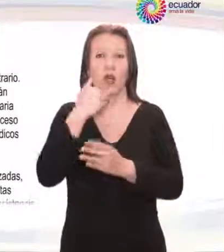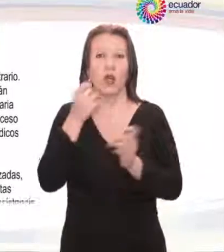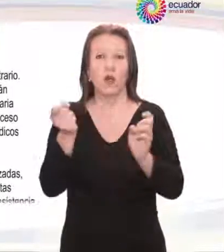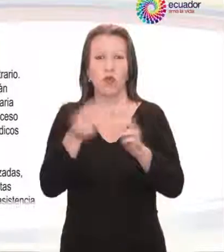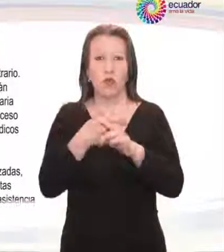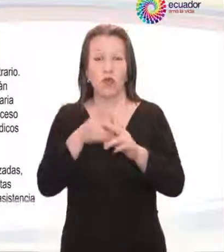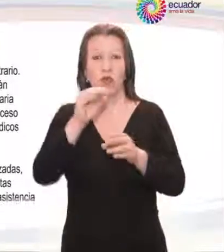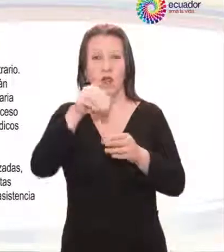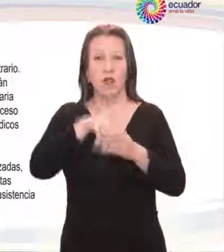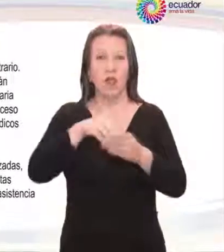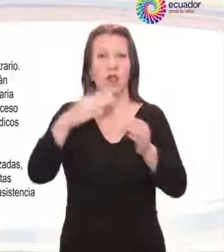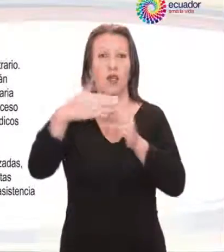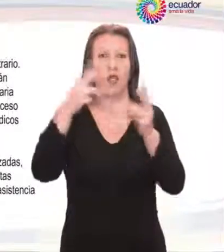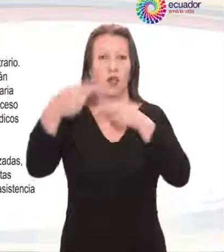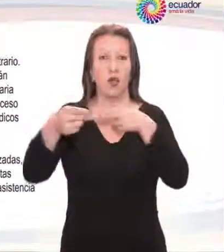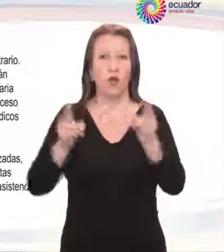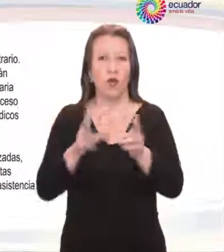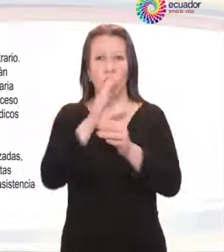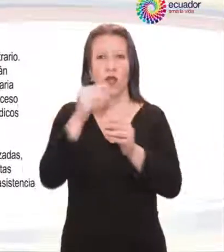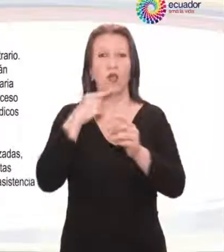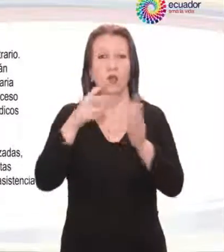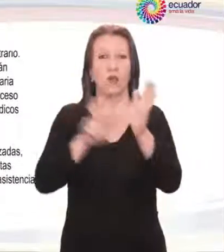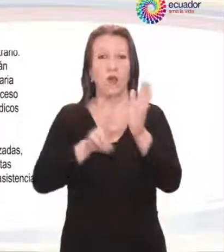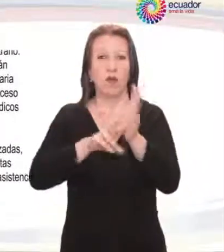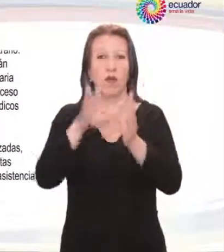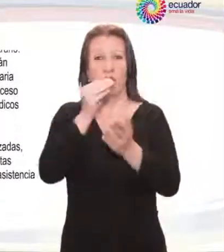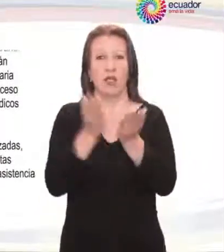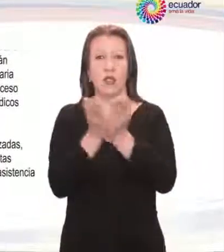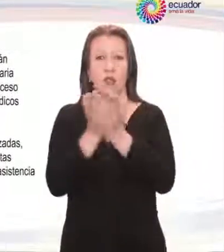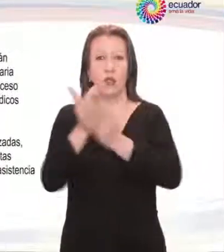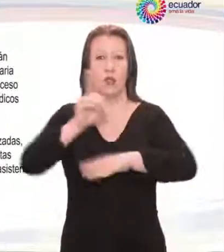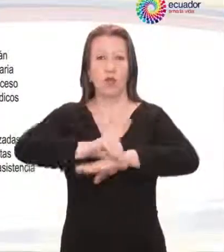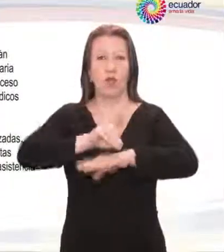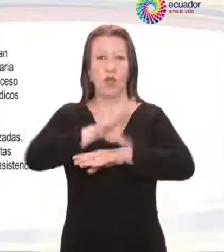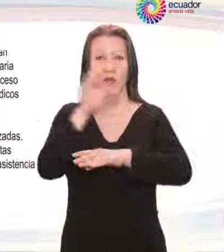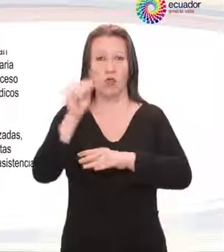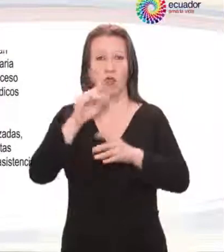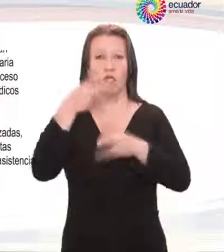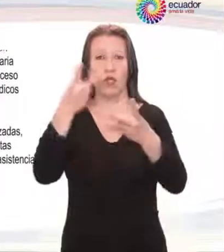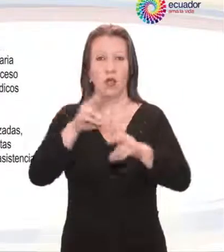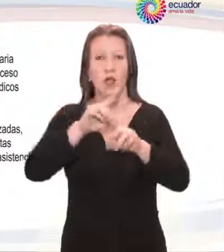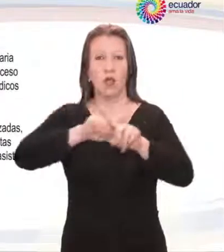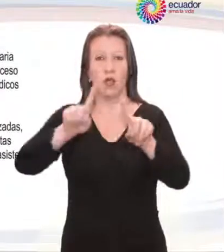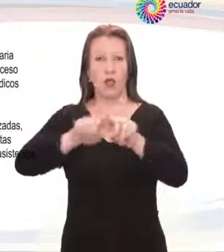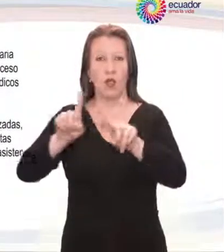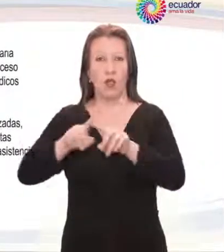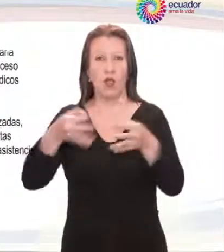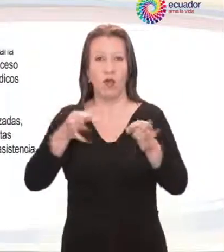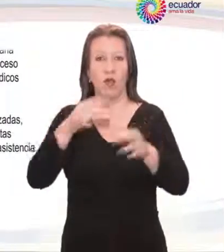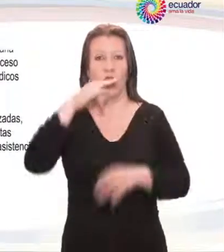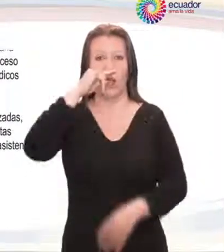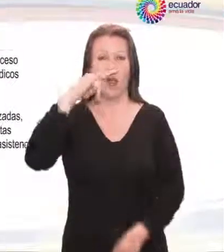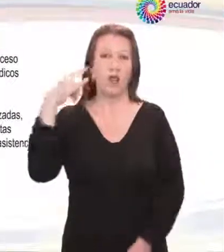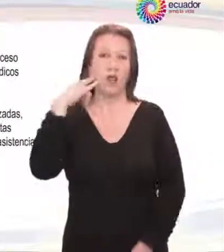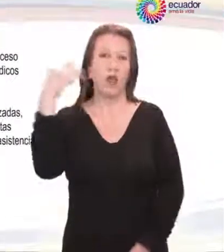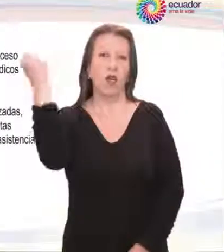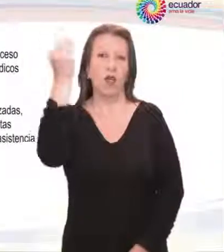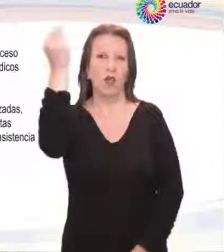alojamiento, vivienda y servicios médicos y sanitarios. Las niñas, niños, adolescentes,